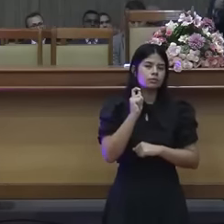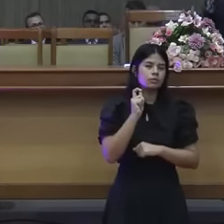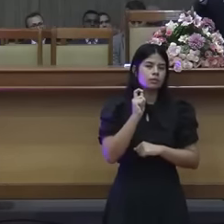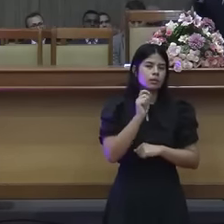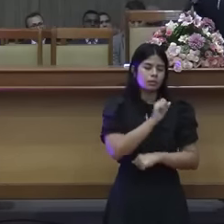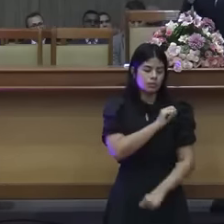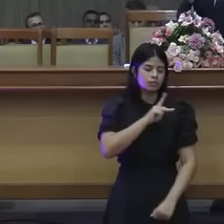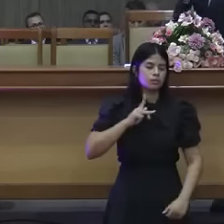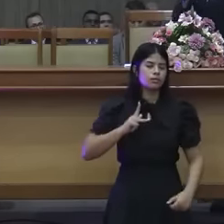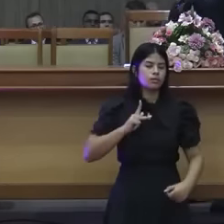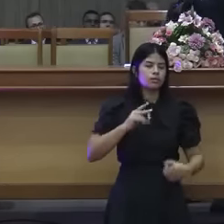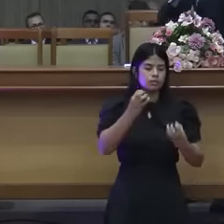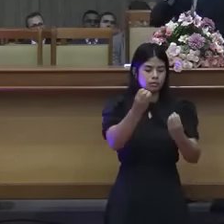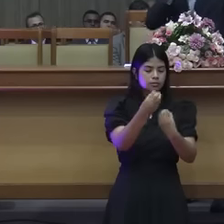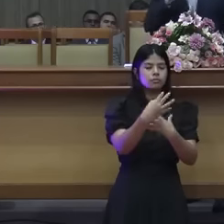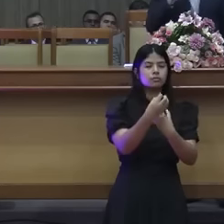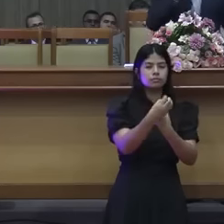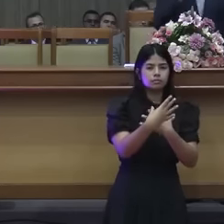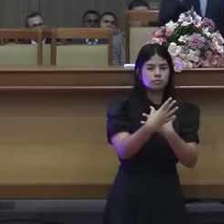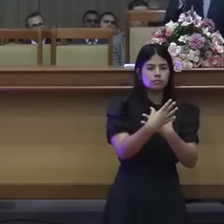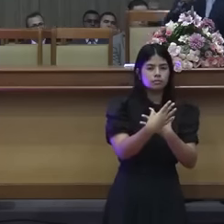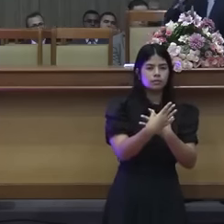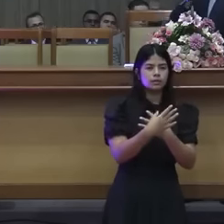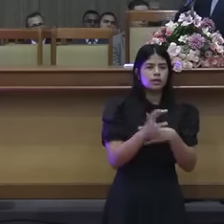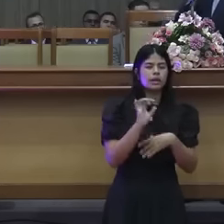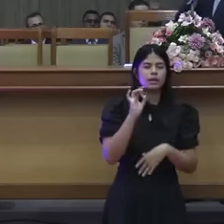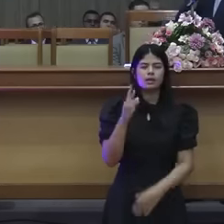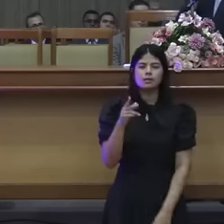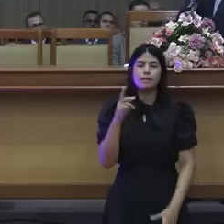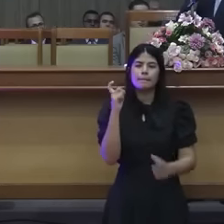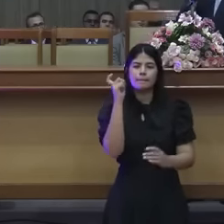ensinaram. Não vem inventar coisinha aqui, não, irmão.